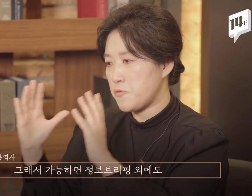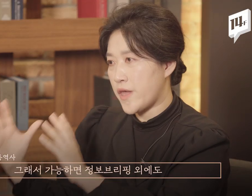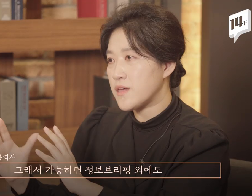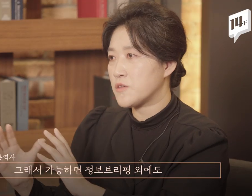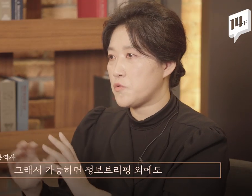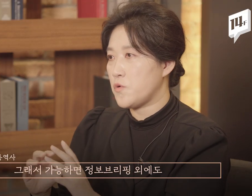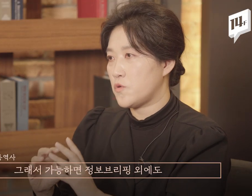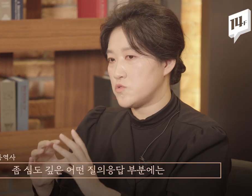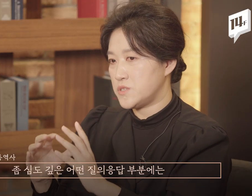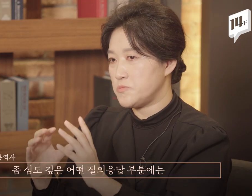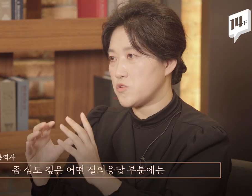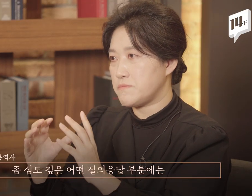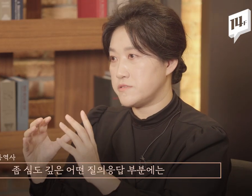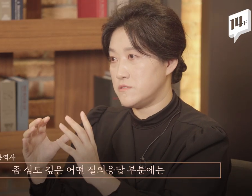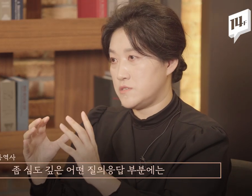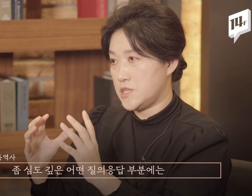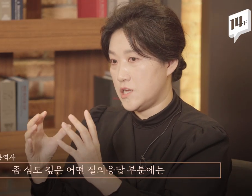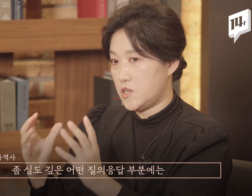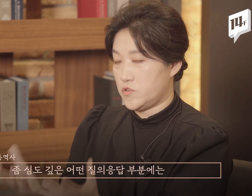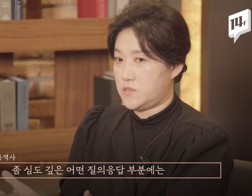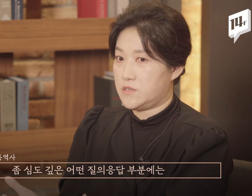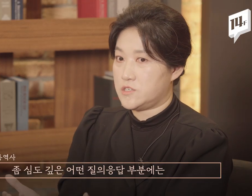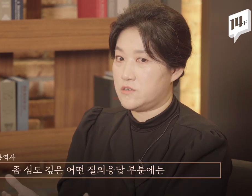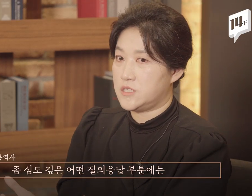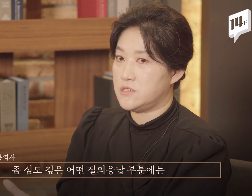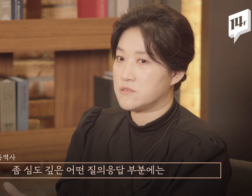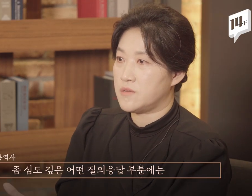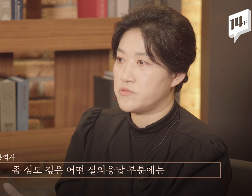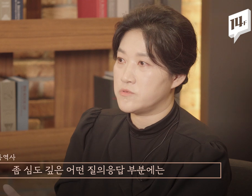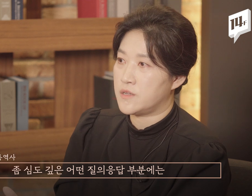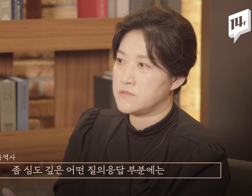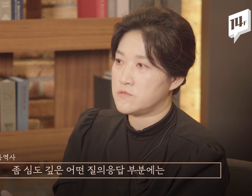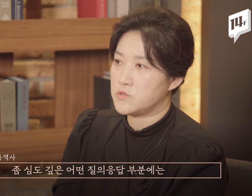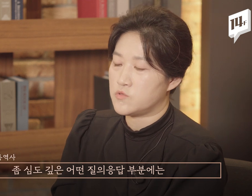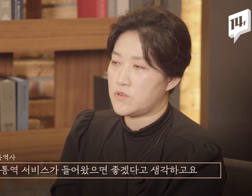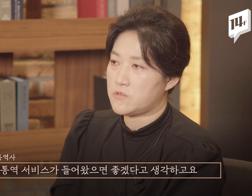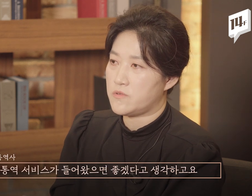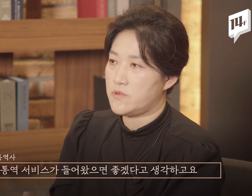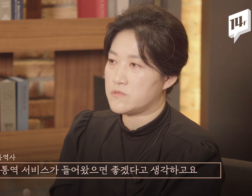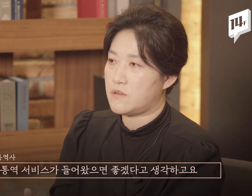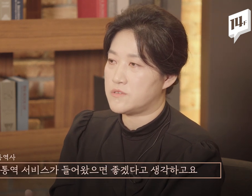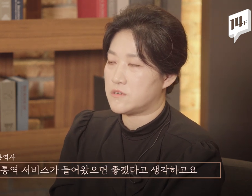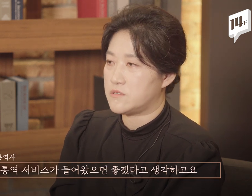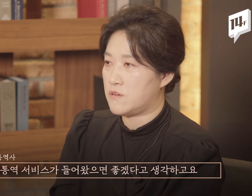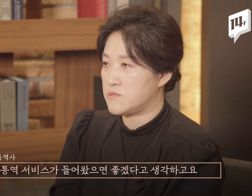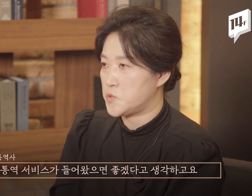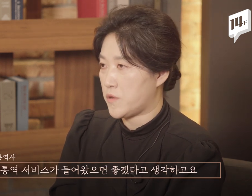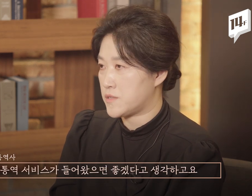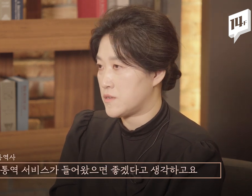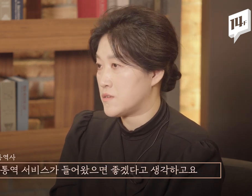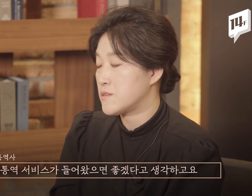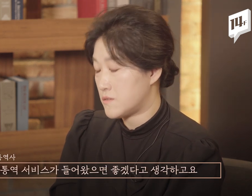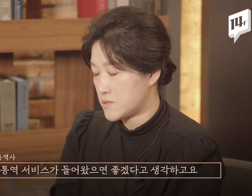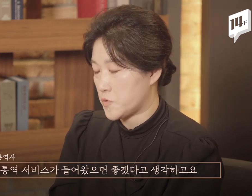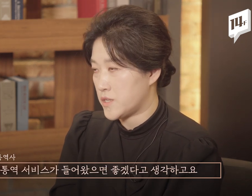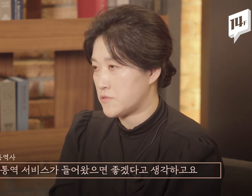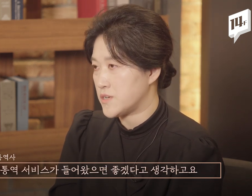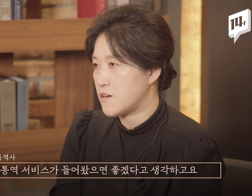외에도 좀 심도 깊은 어떤 그런 질의응답 부분에는 좀 수화통역 서비스가 들어갔으면 좋겠다고 생각을